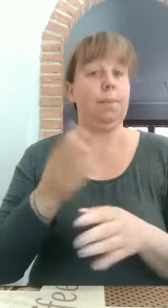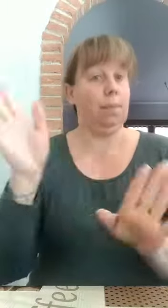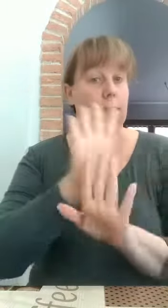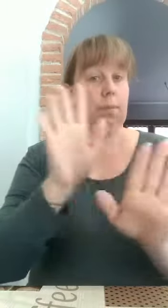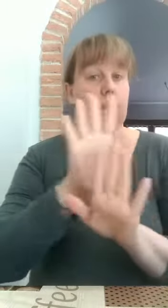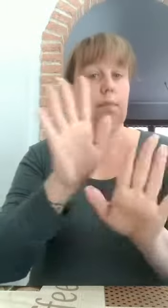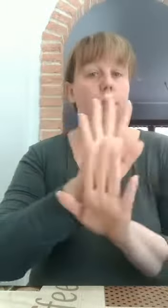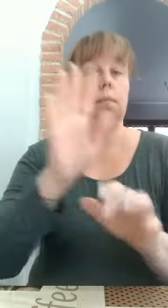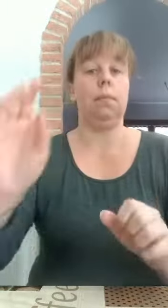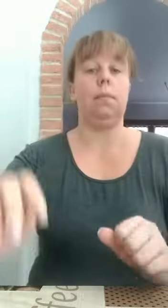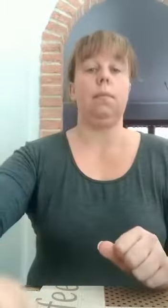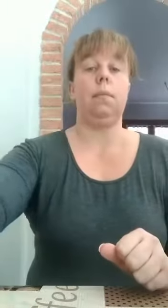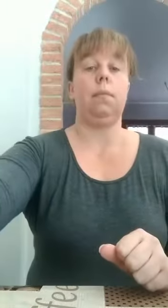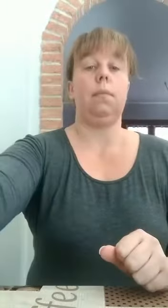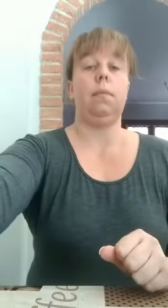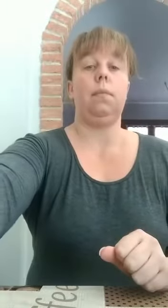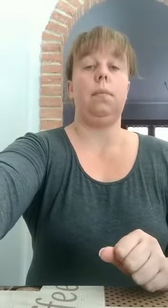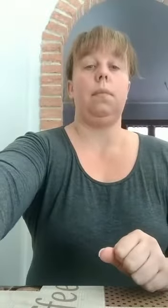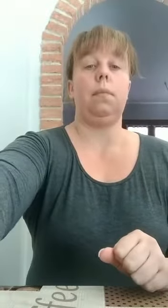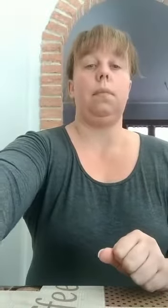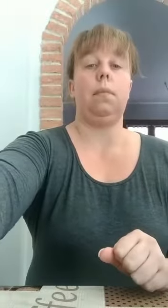buona giornata ciao ciao ciao ciao